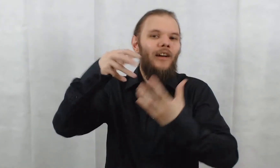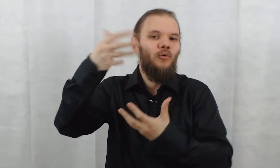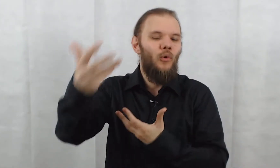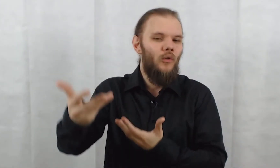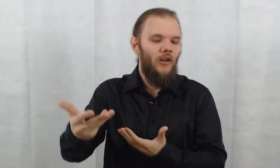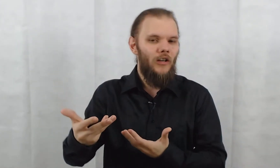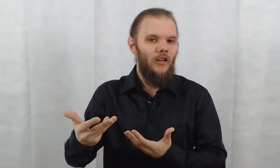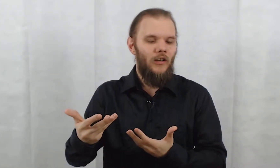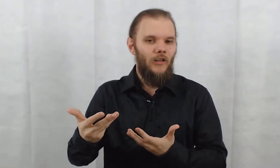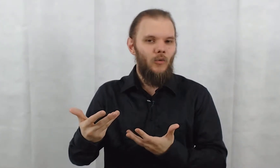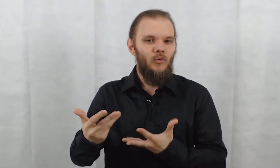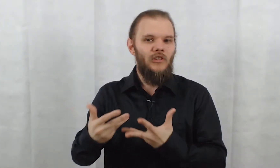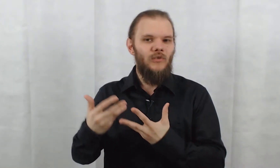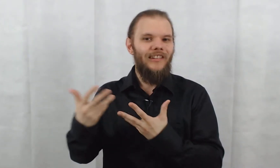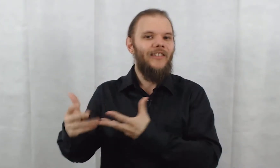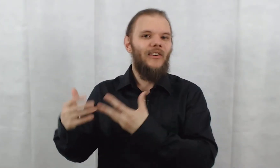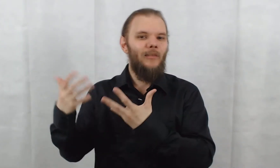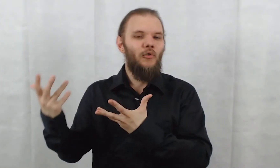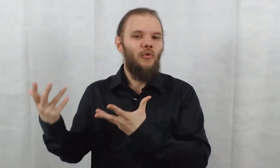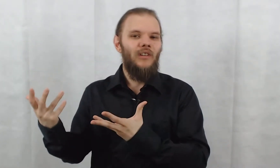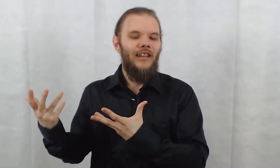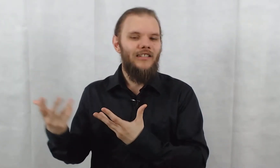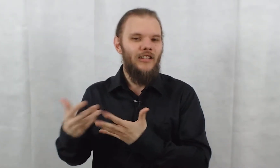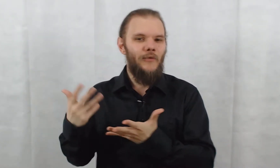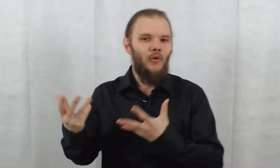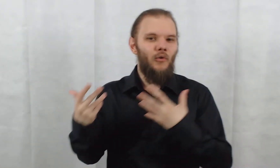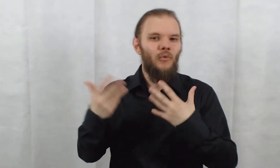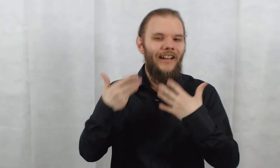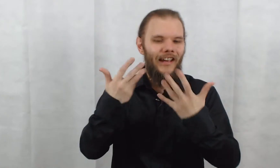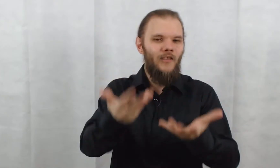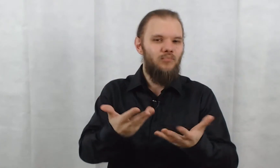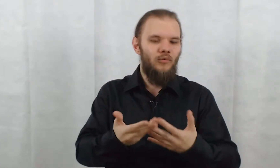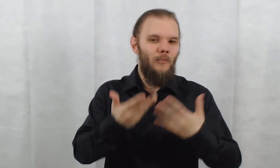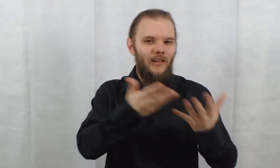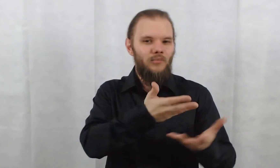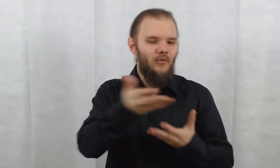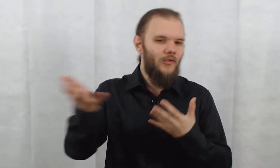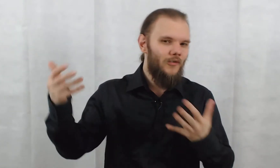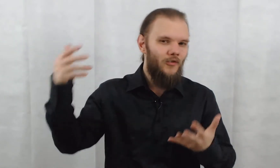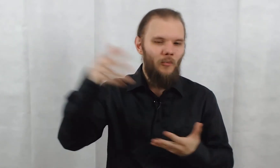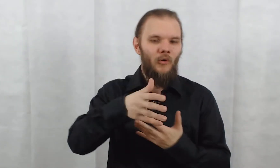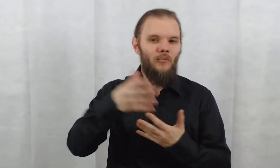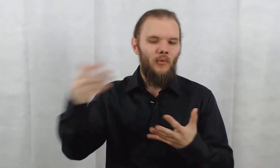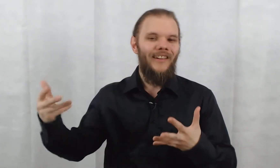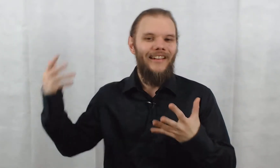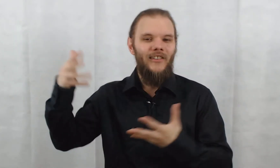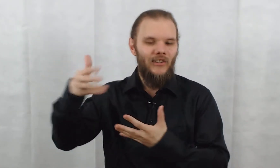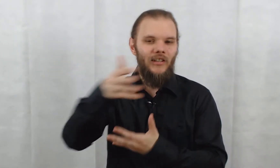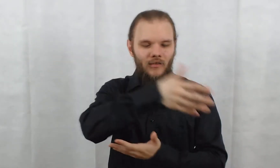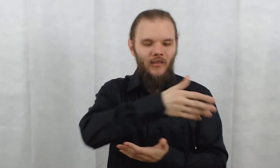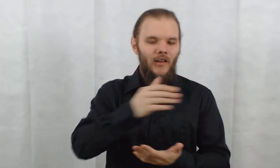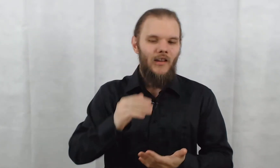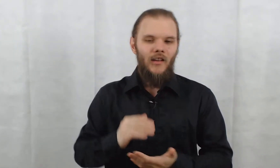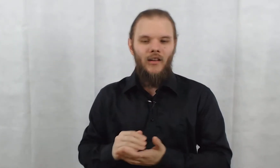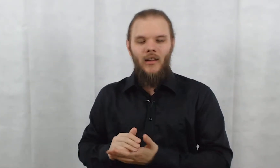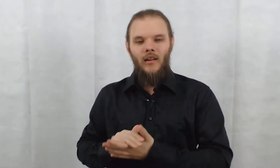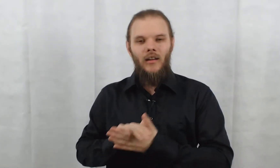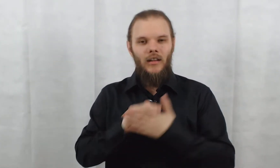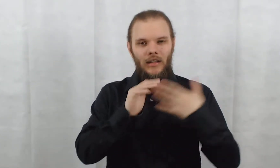contrôle ? Ou qui utilise ses émotions négatives contre elle pour canaliser et